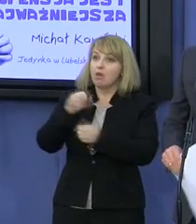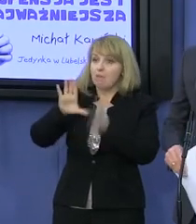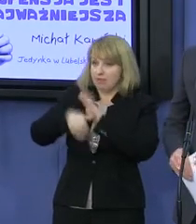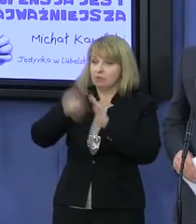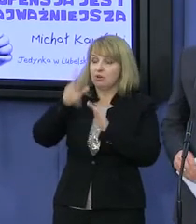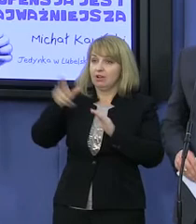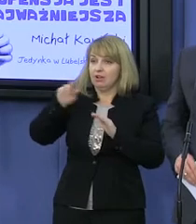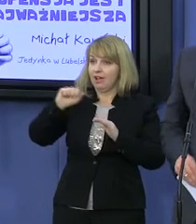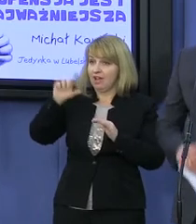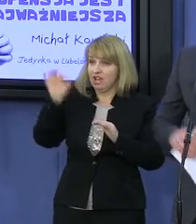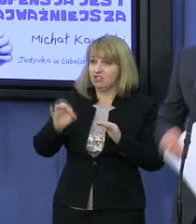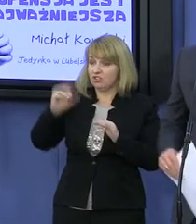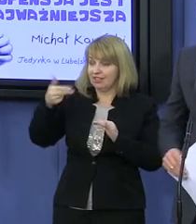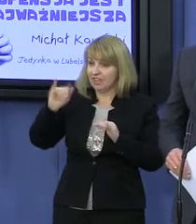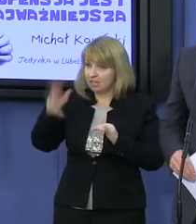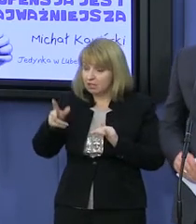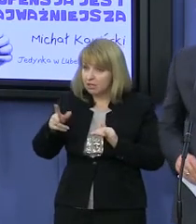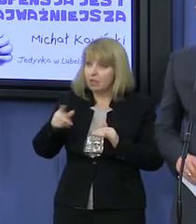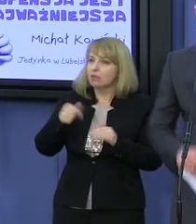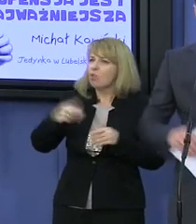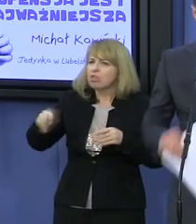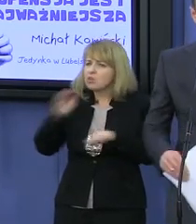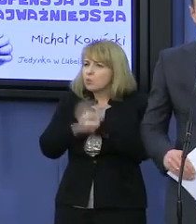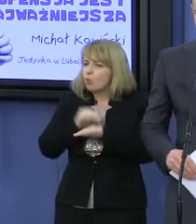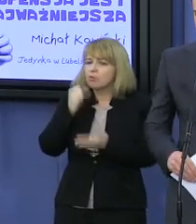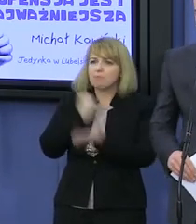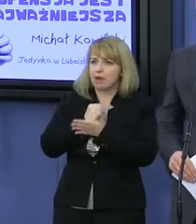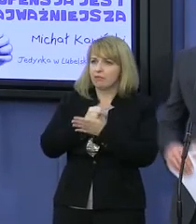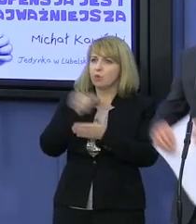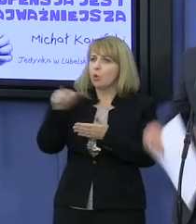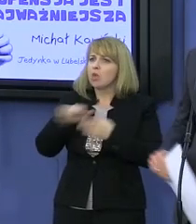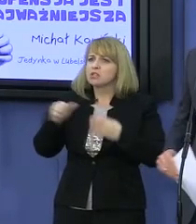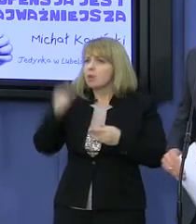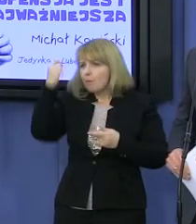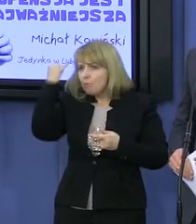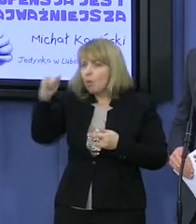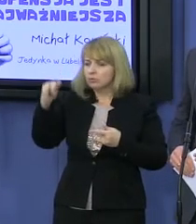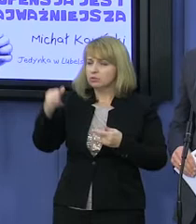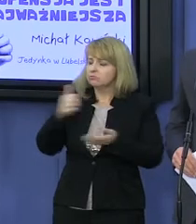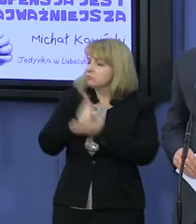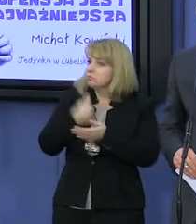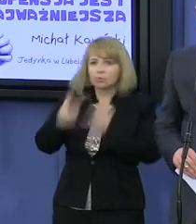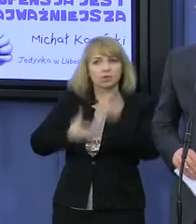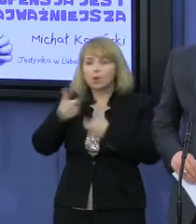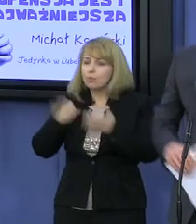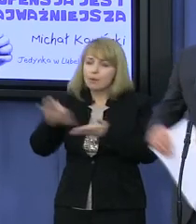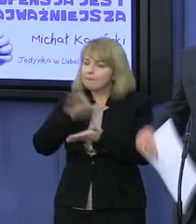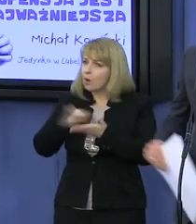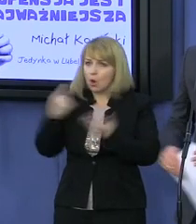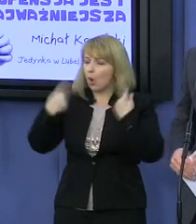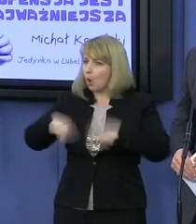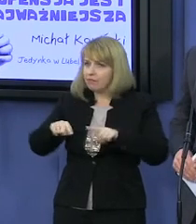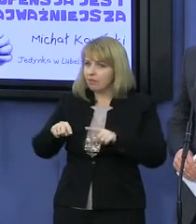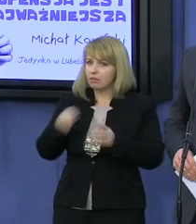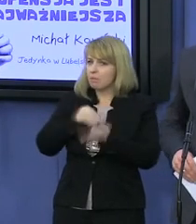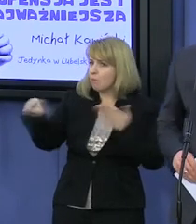zwracali uwagę na to, że jest to niezgodne z prawem i to jest wprowadzanie ludzi w błąd, ponieważ nie można głosować nad projektem obywatelskim, który de